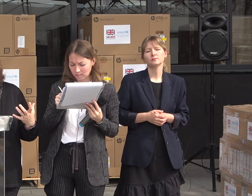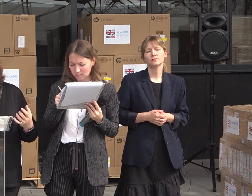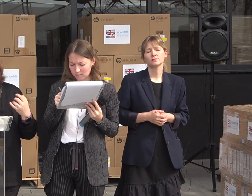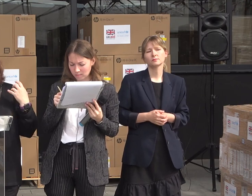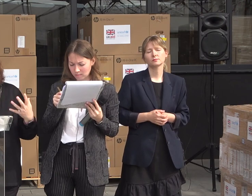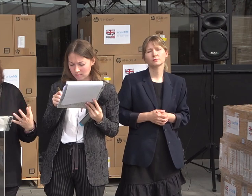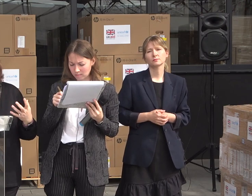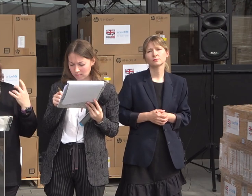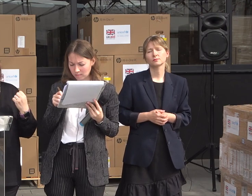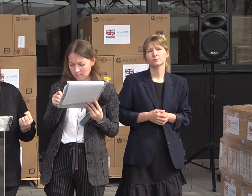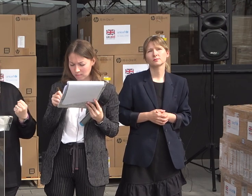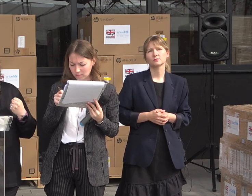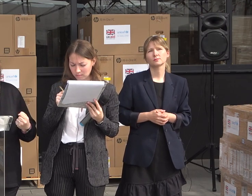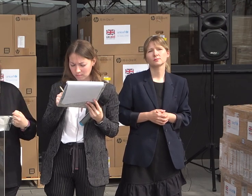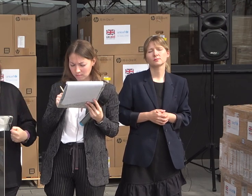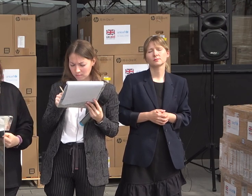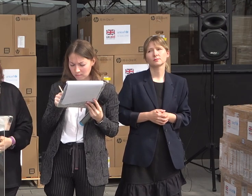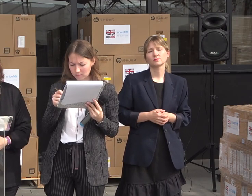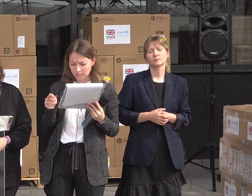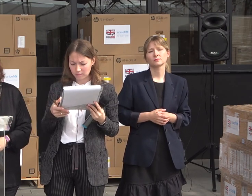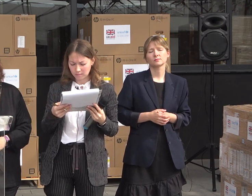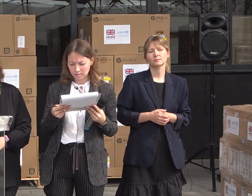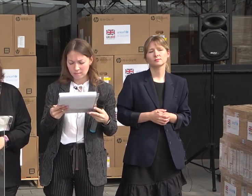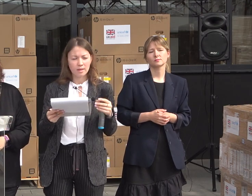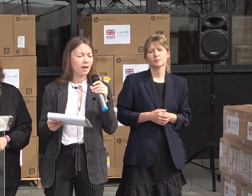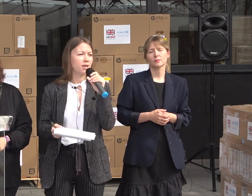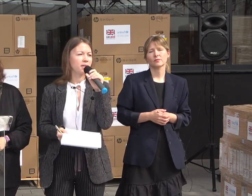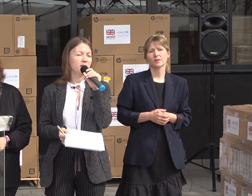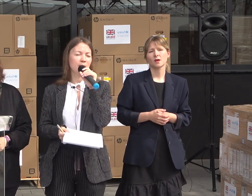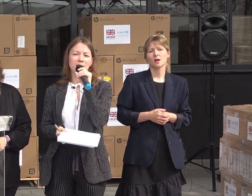well for you and for the vulnerable children and their families.